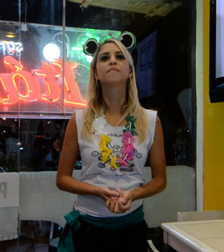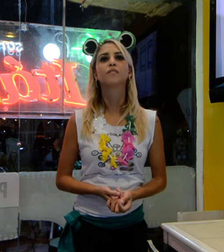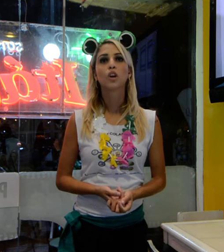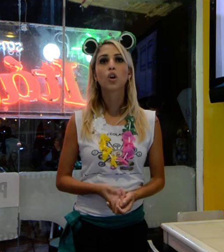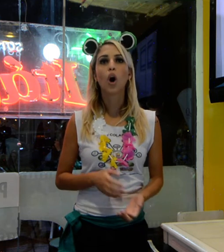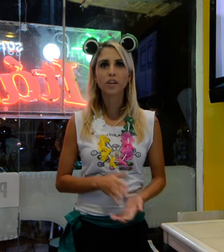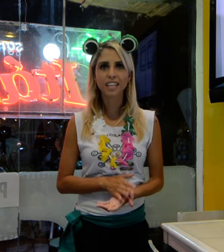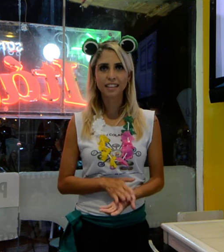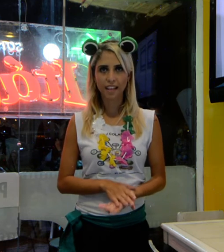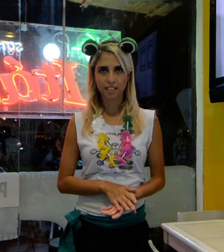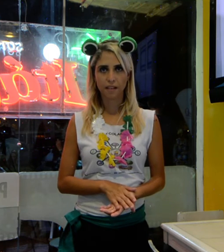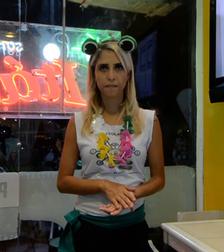linguagem?